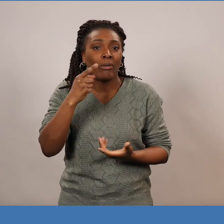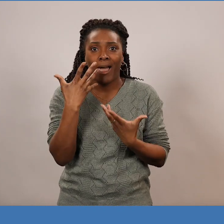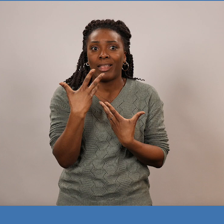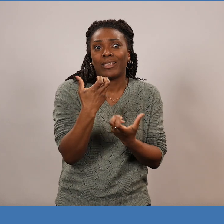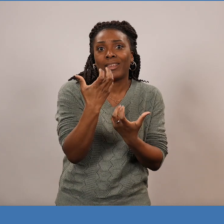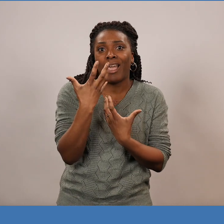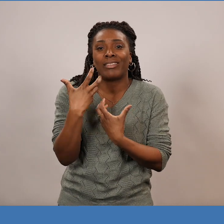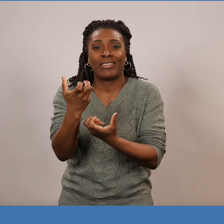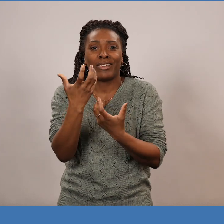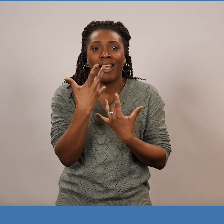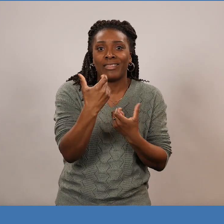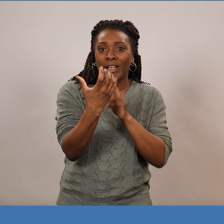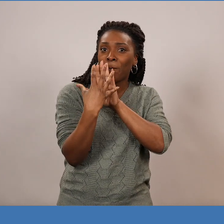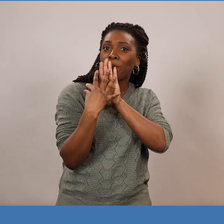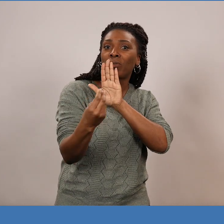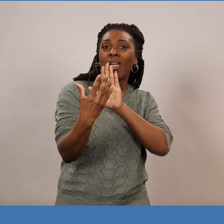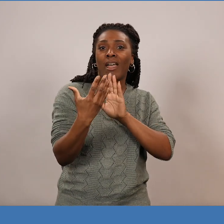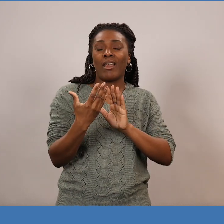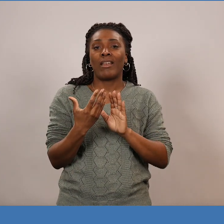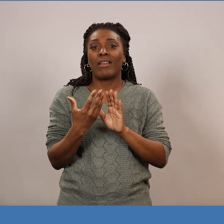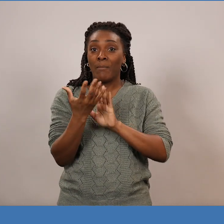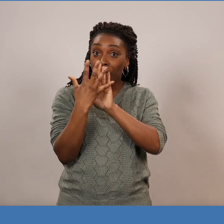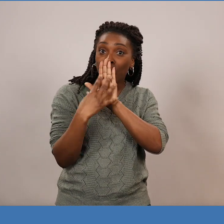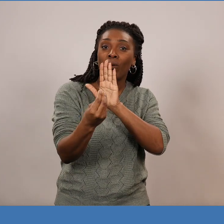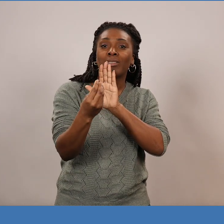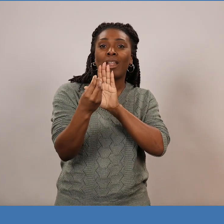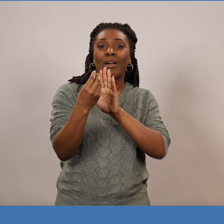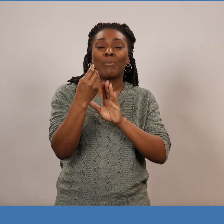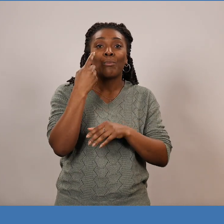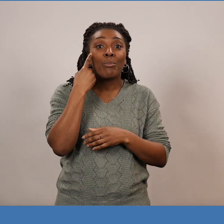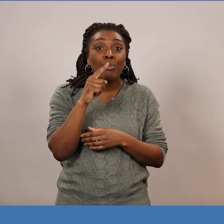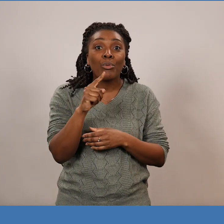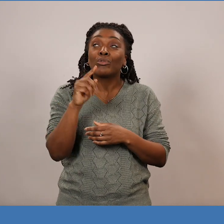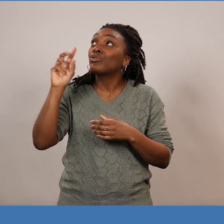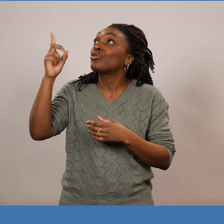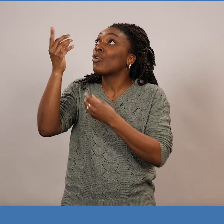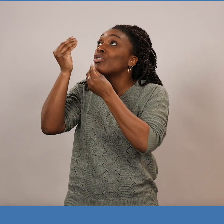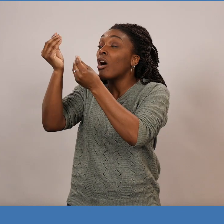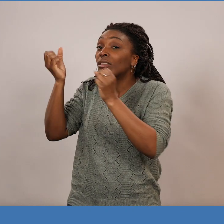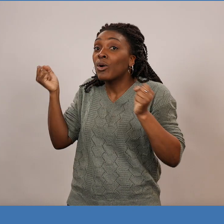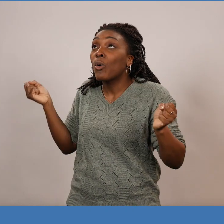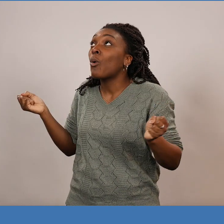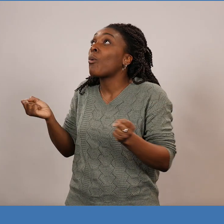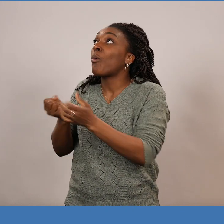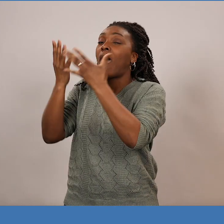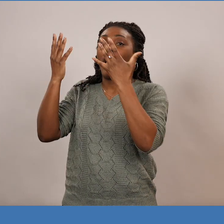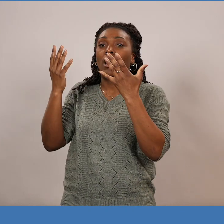les autres à faire le même. Ce n pas seulement marquer sa génération, mais la marquer de manière à ce que Dieu soit